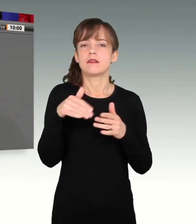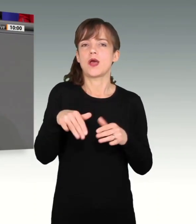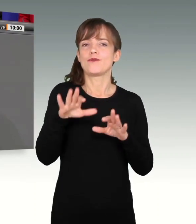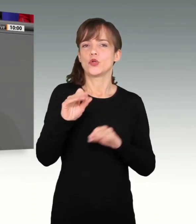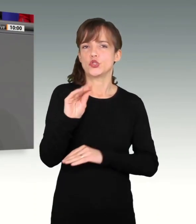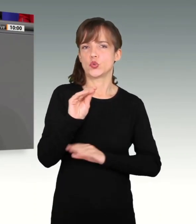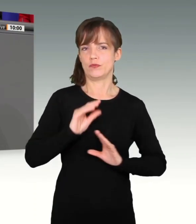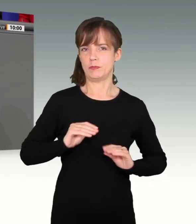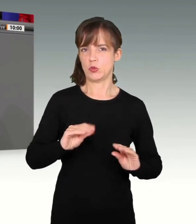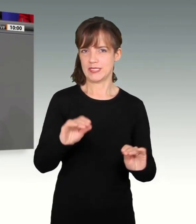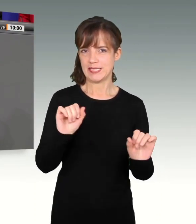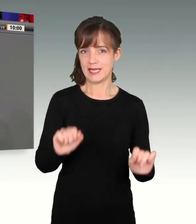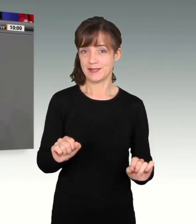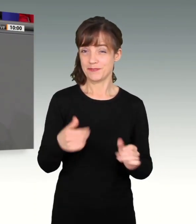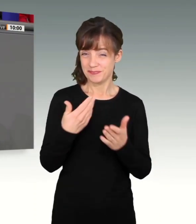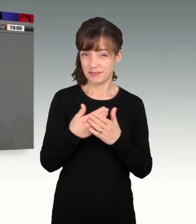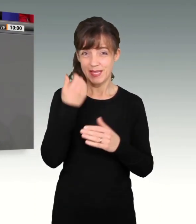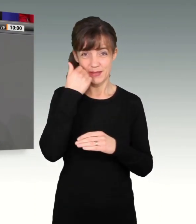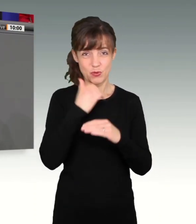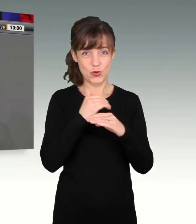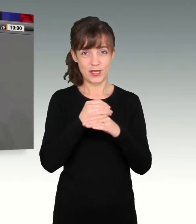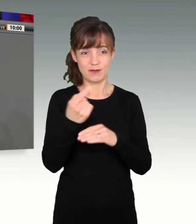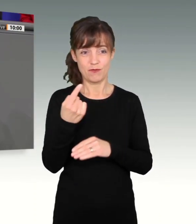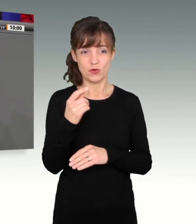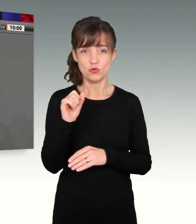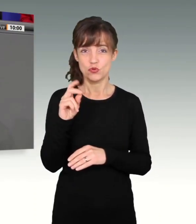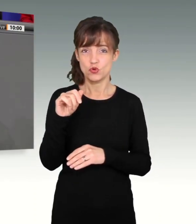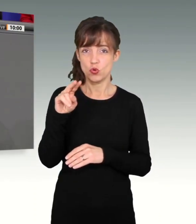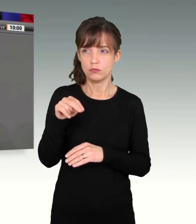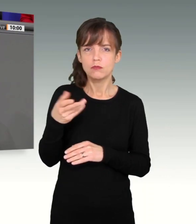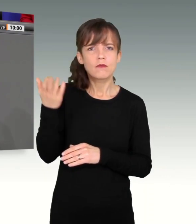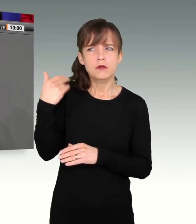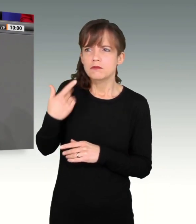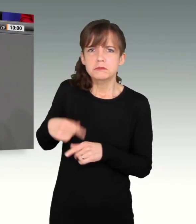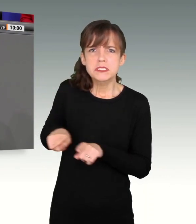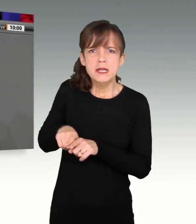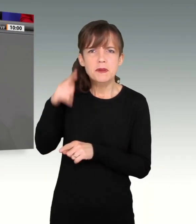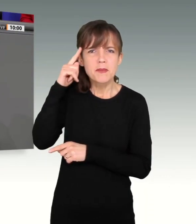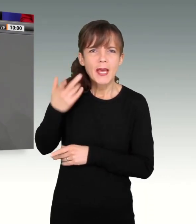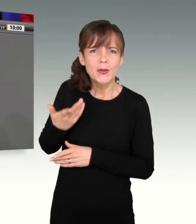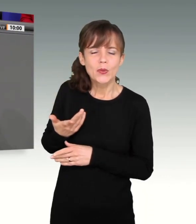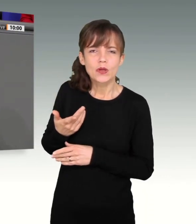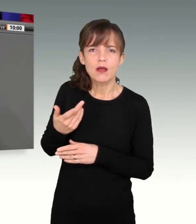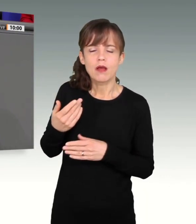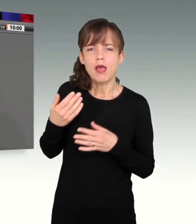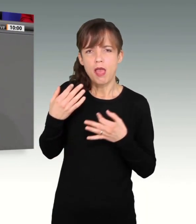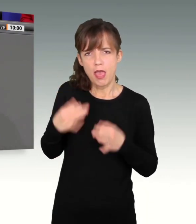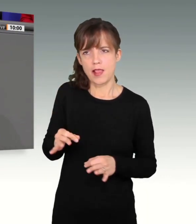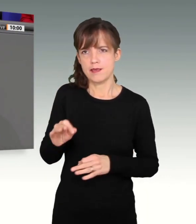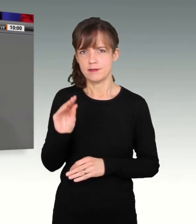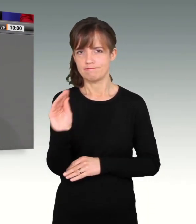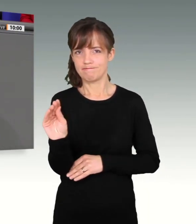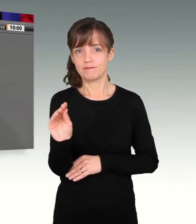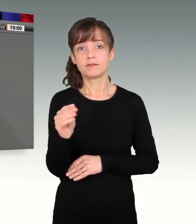liebe Kolleginnen und liebe Kollegen von der Union, ist doch etwas, was uns auch in der Vergangenheit gemeinsam getragen hat. Und es sei mir der Hinweis gestattet,